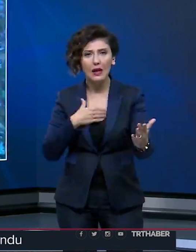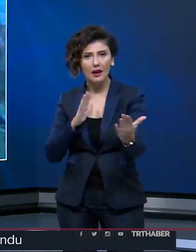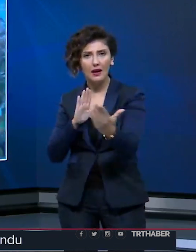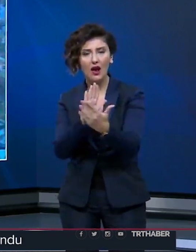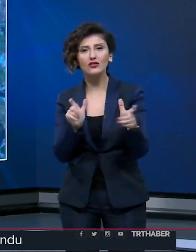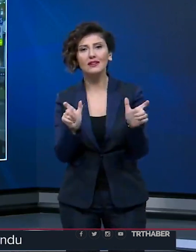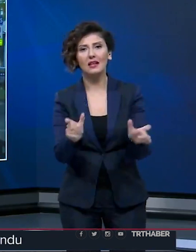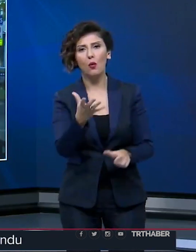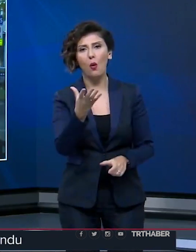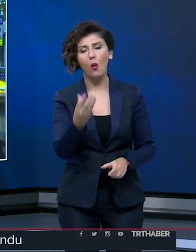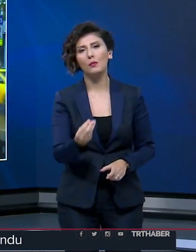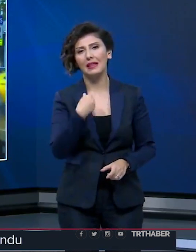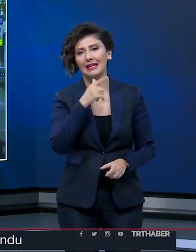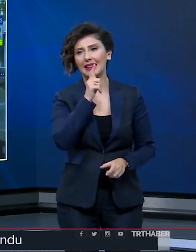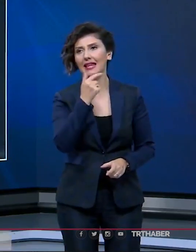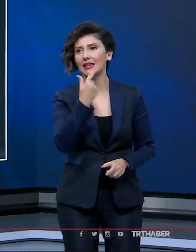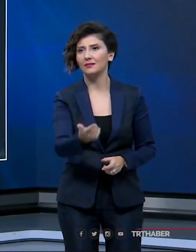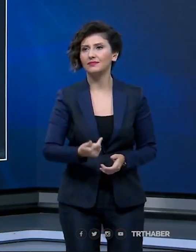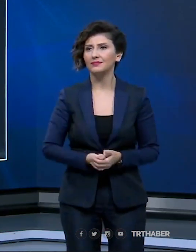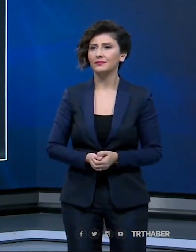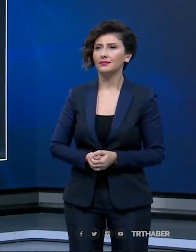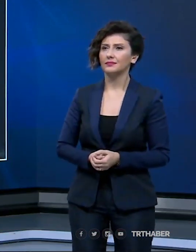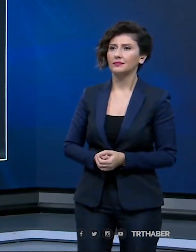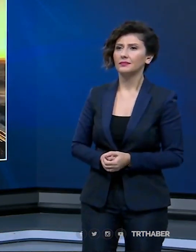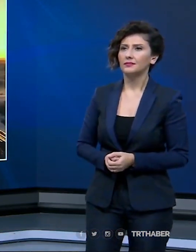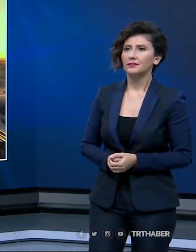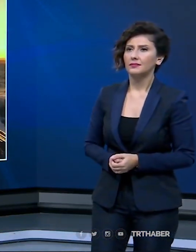olumsuzluklara karşı tedbirli olunmalı çağrısı yaptı.